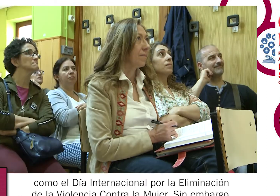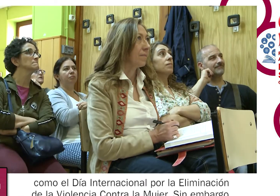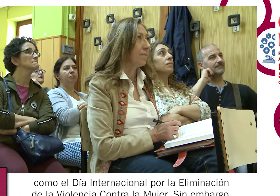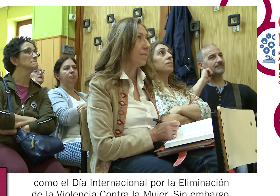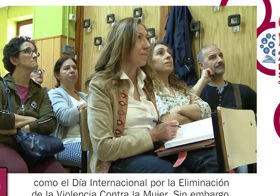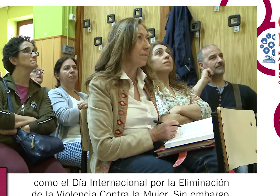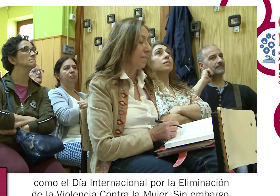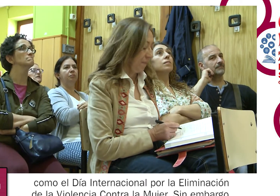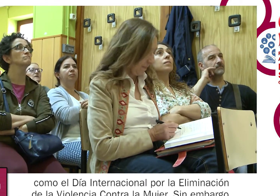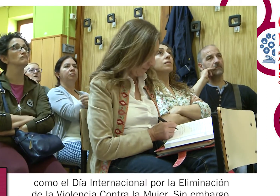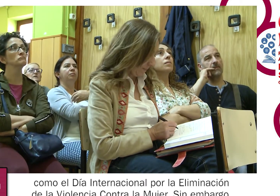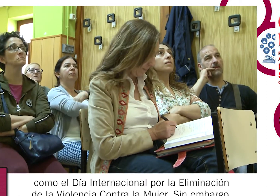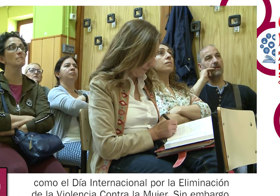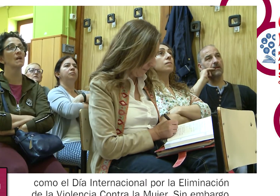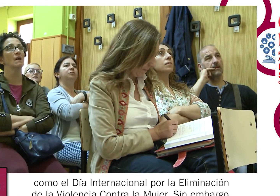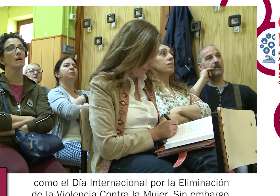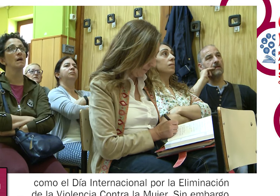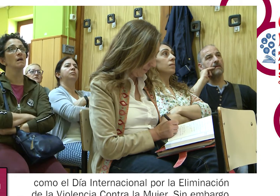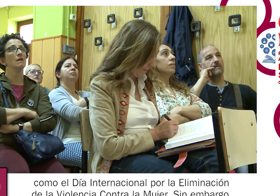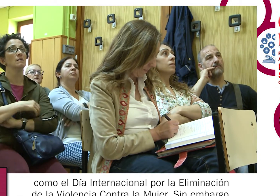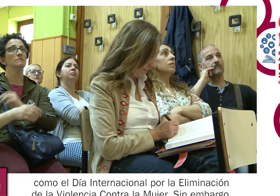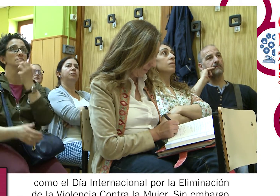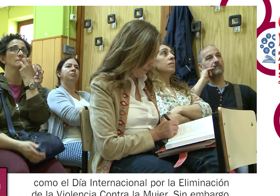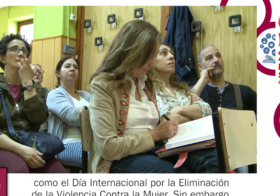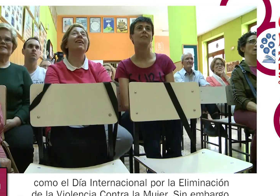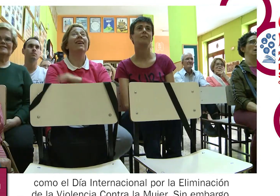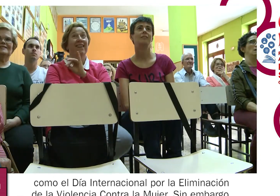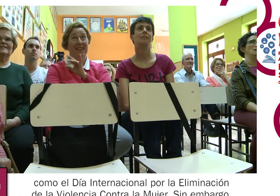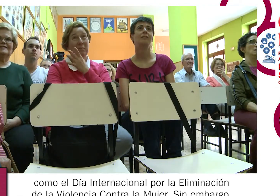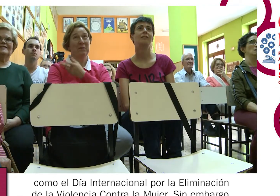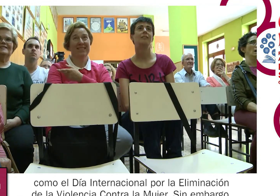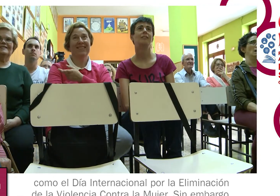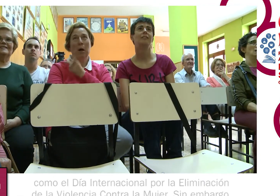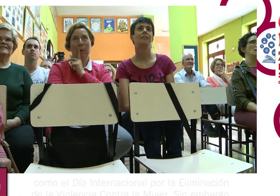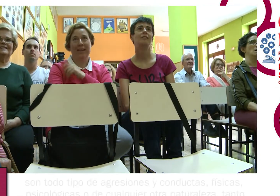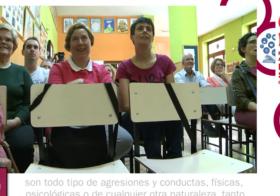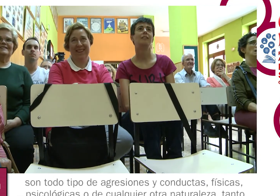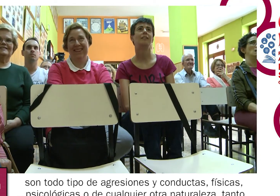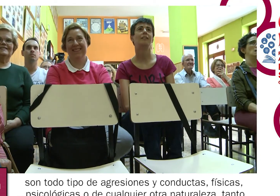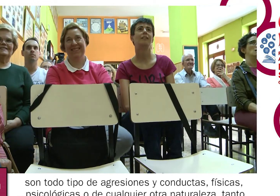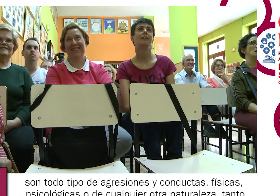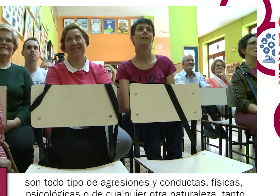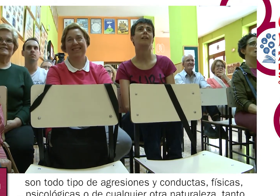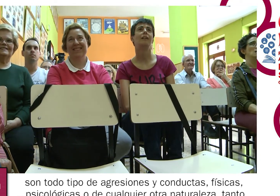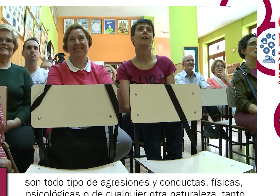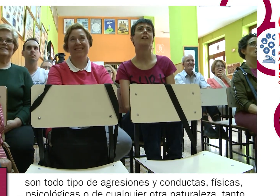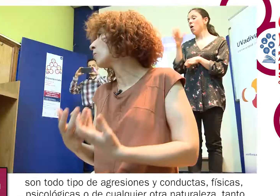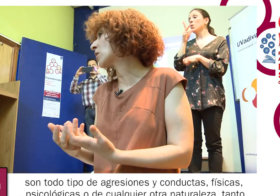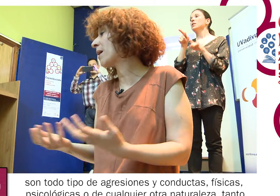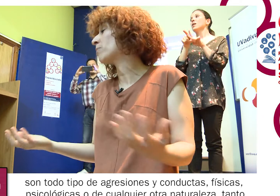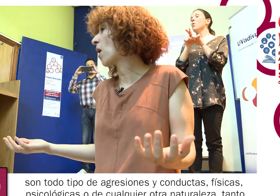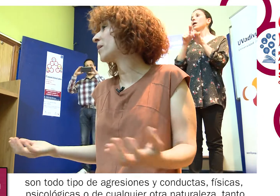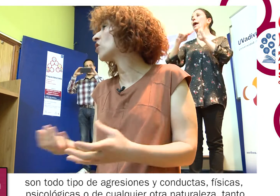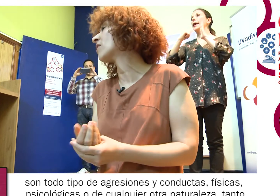Internacional por la Eliminación de la Violencia contra la Mujer. Sin embargo, la violencia de género son todo tipo de agresiones y conductas